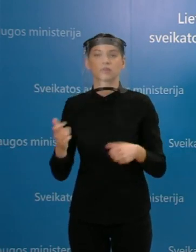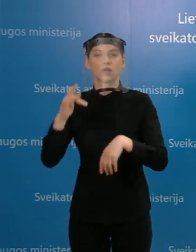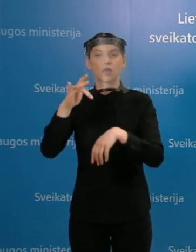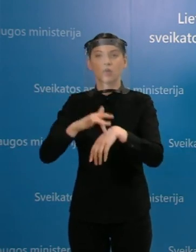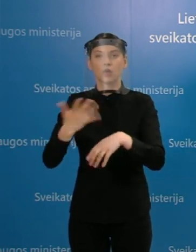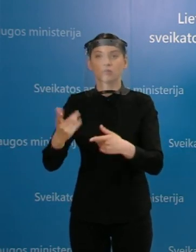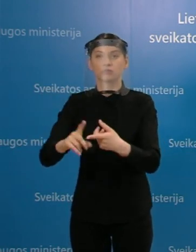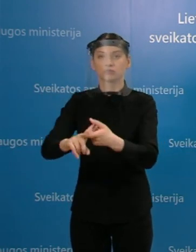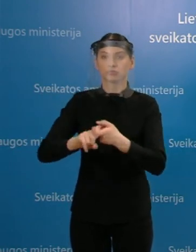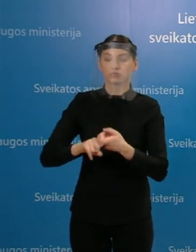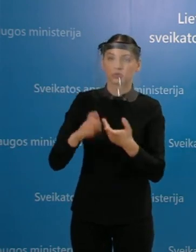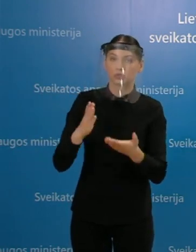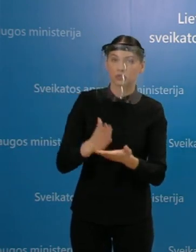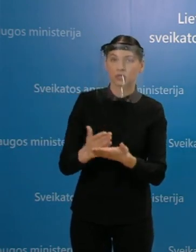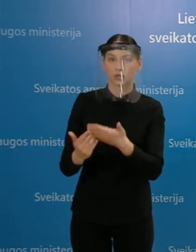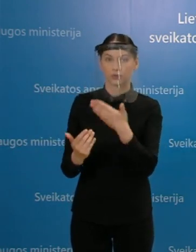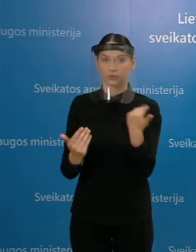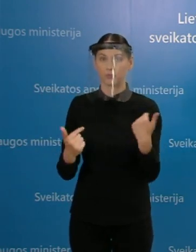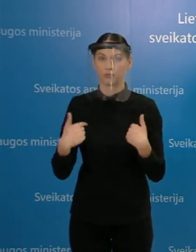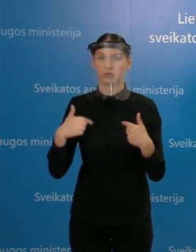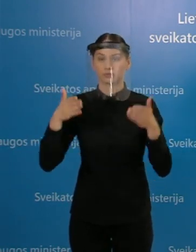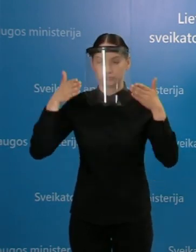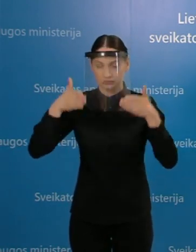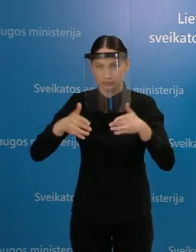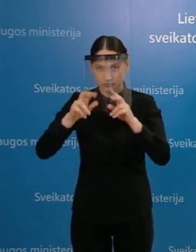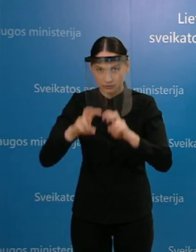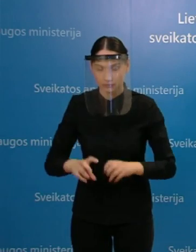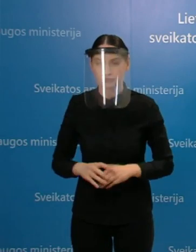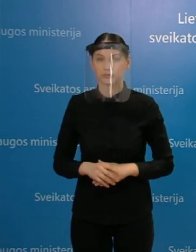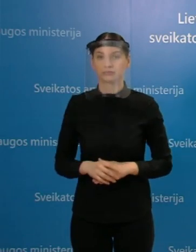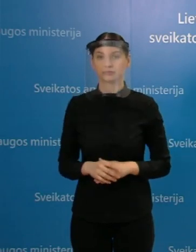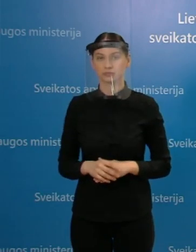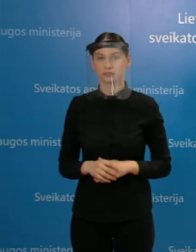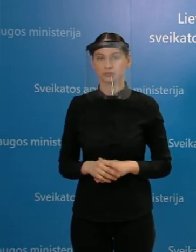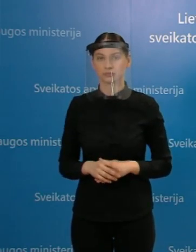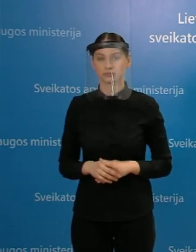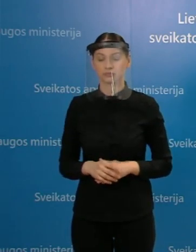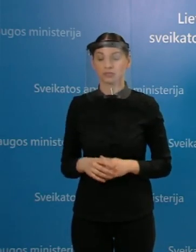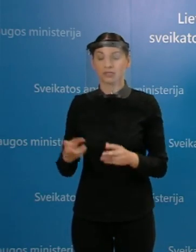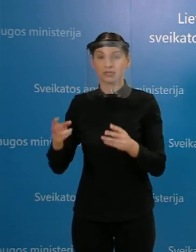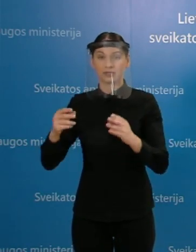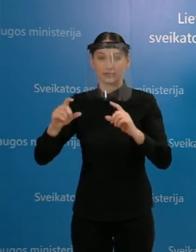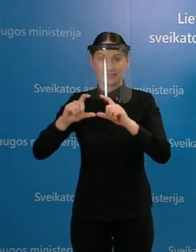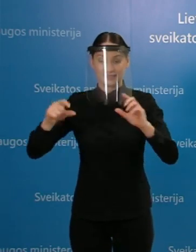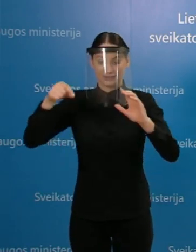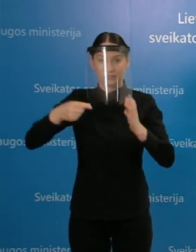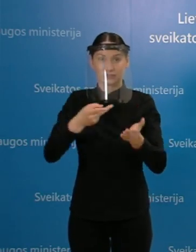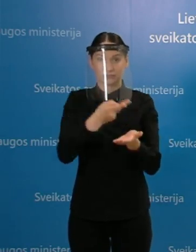infekuoti, to labai aiškiai domėsime. Pacientai, kurie lyko gydyti